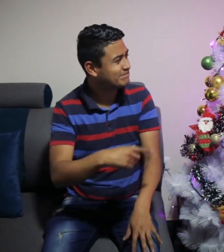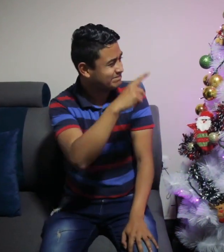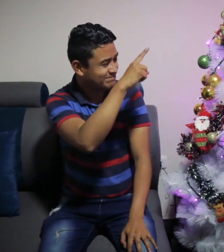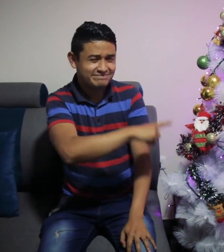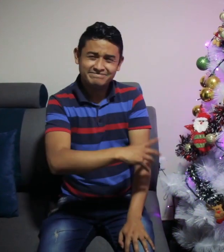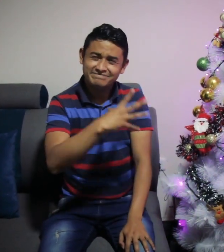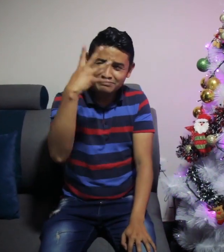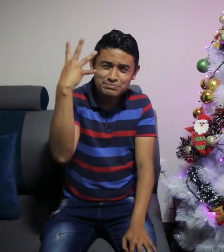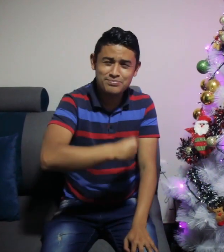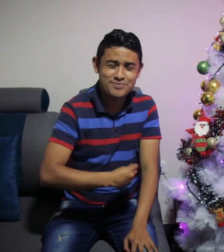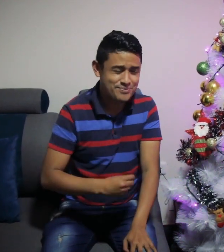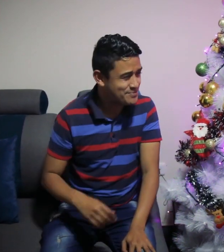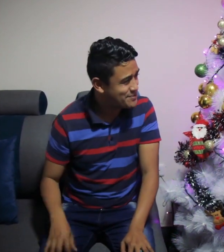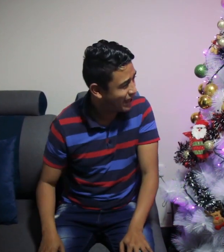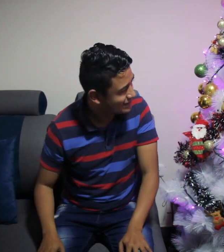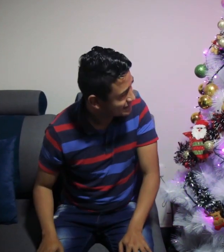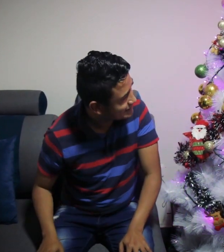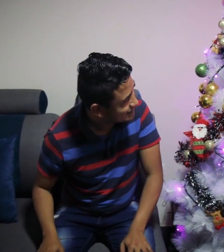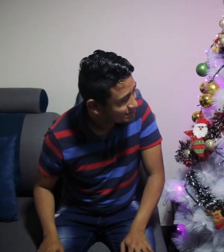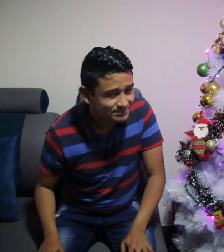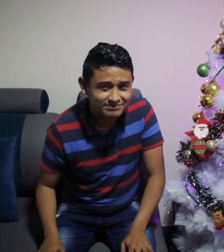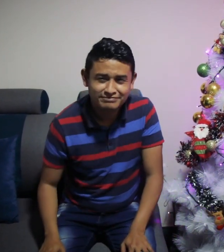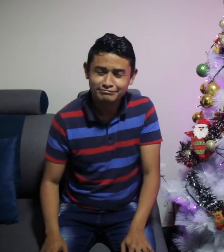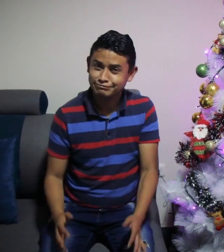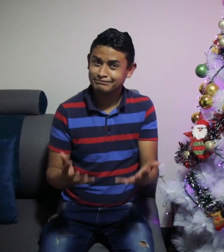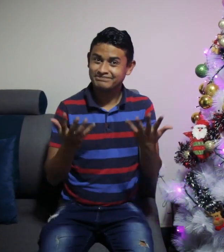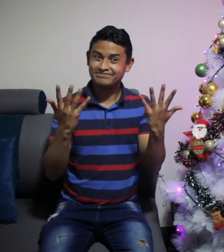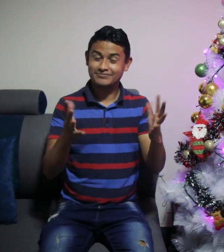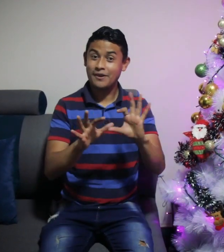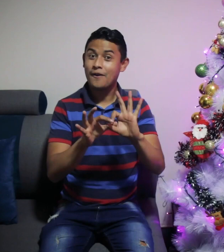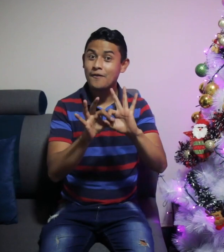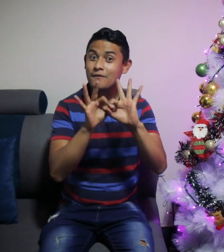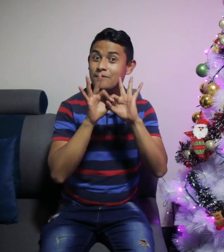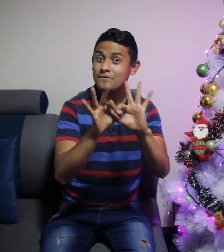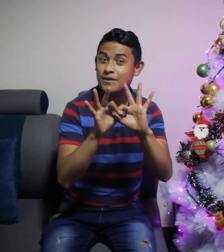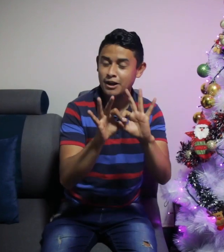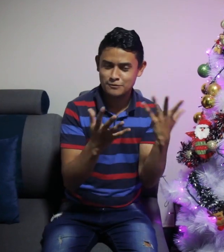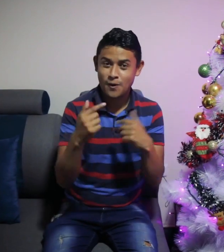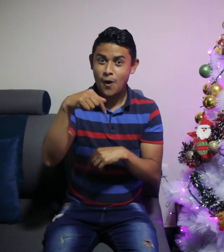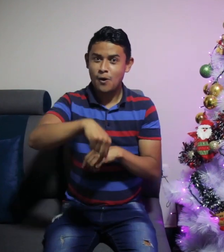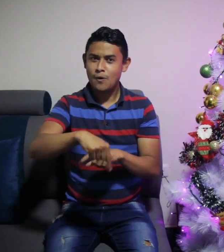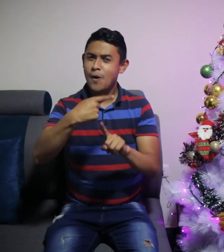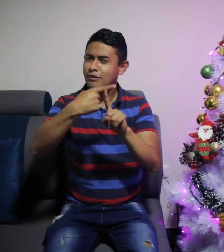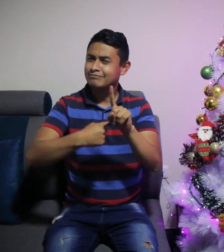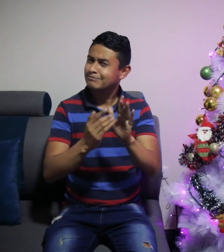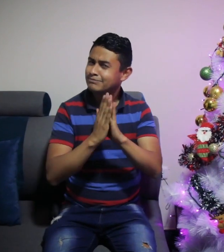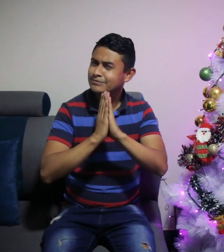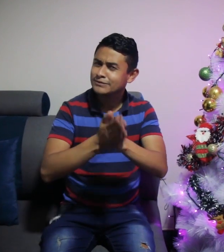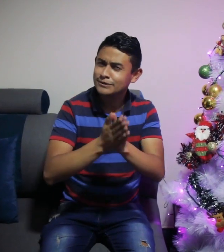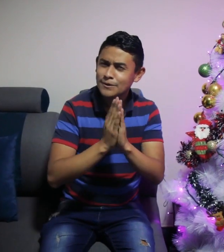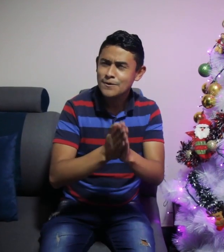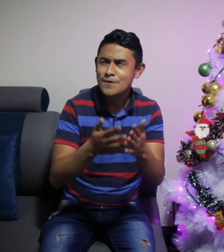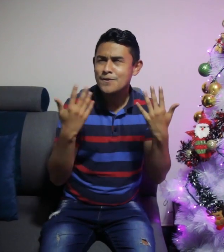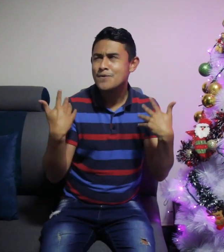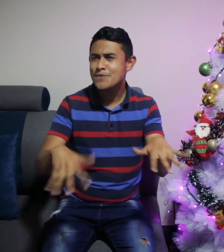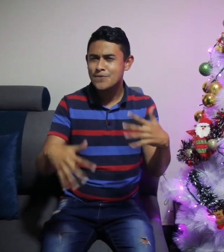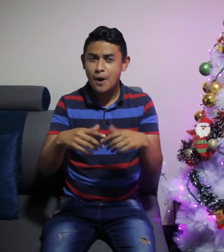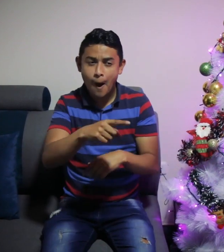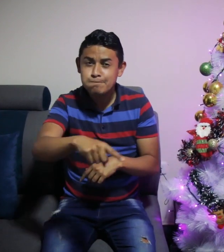¡Qué hermosa es la Navidad! Como Fenascol, deseamos que estas